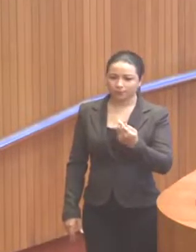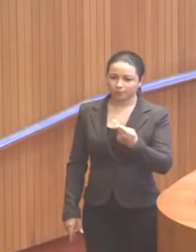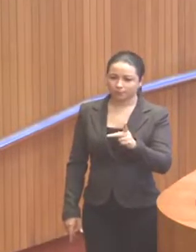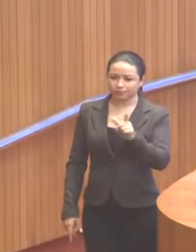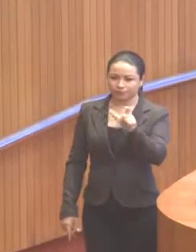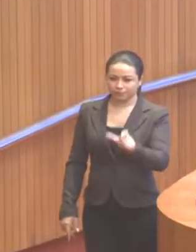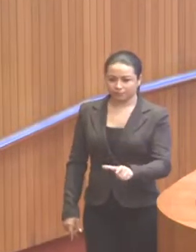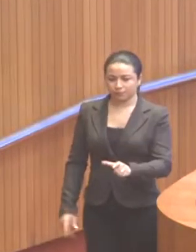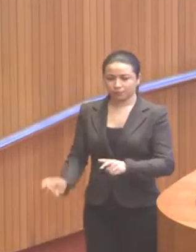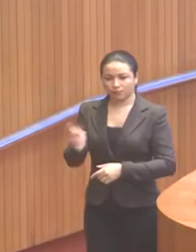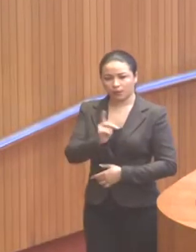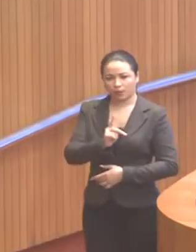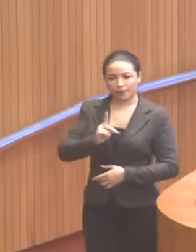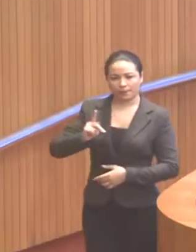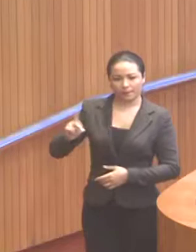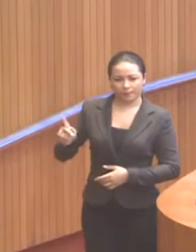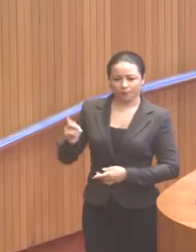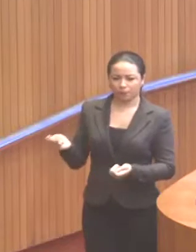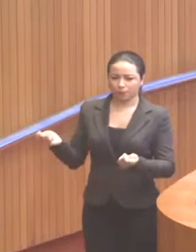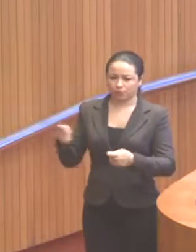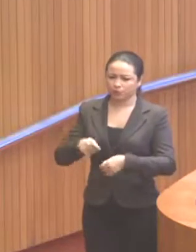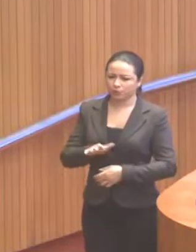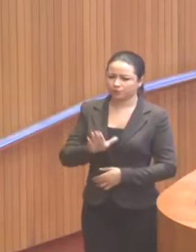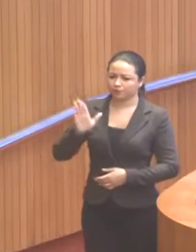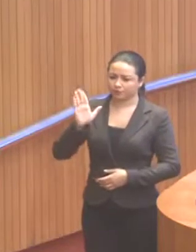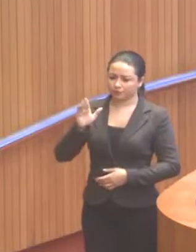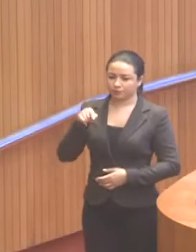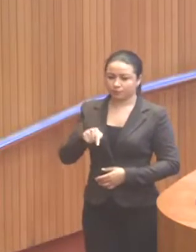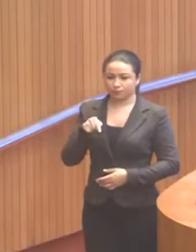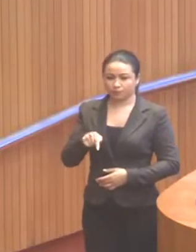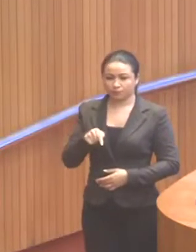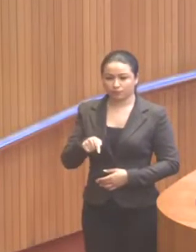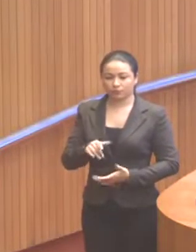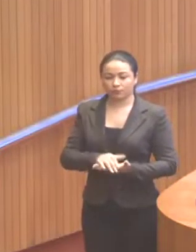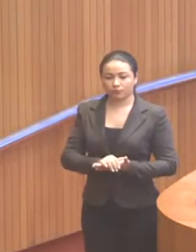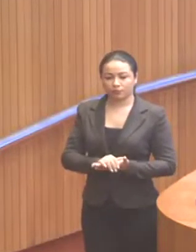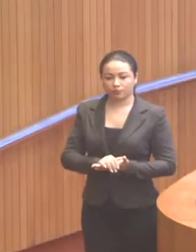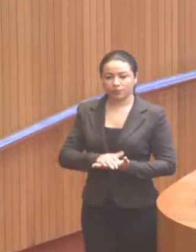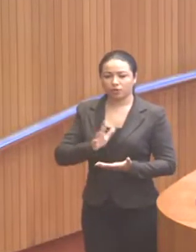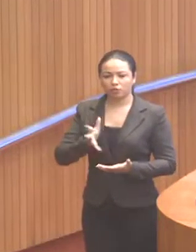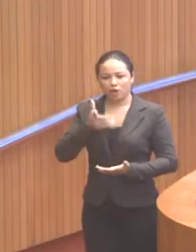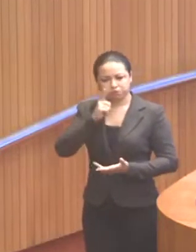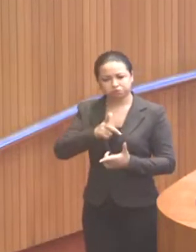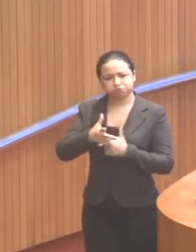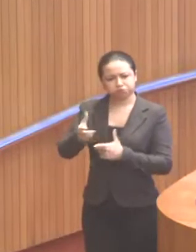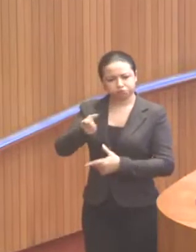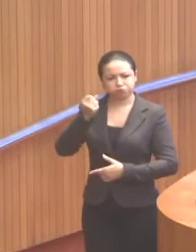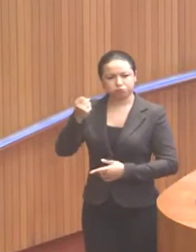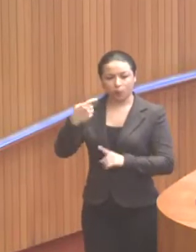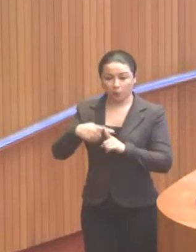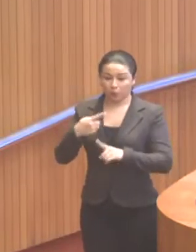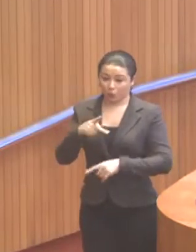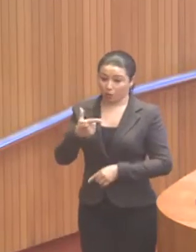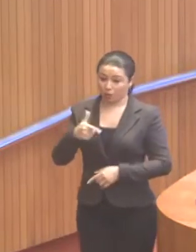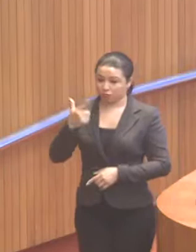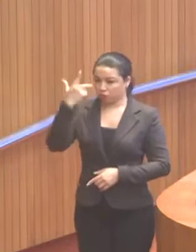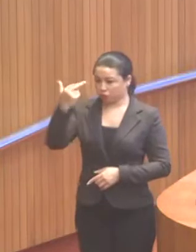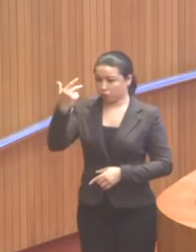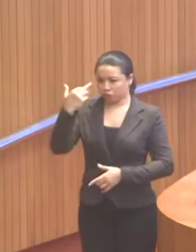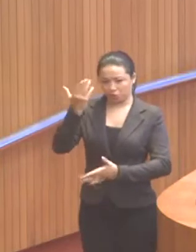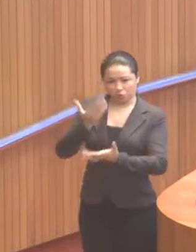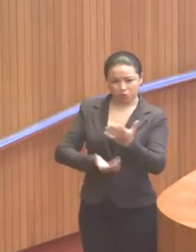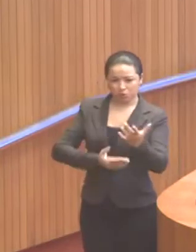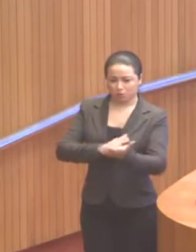presidente candidata, que foi candidata e que saiu vitoriosa, porque ela não tem um histórico de